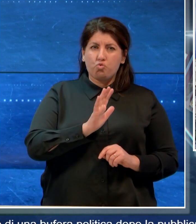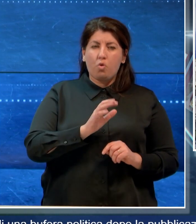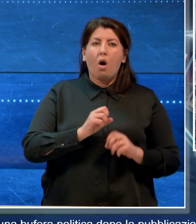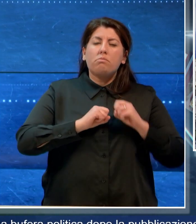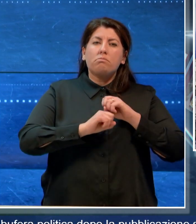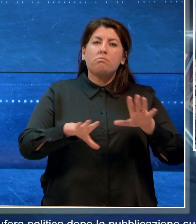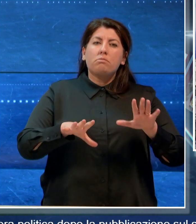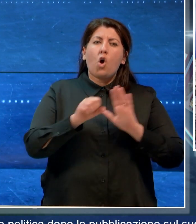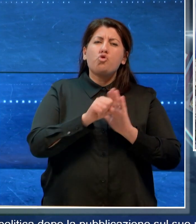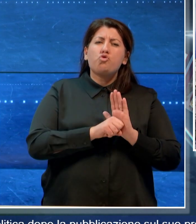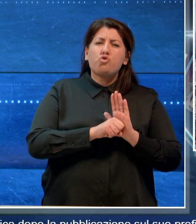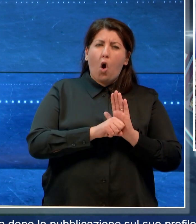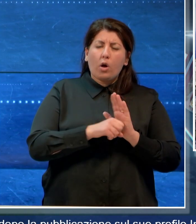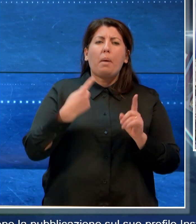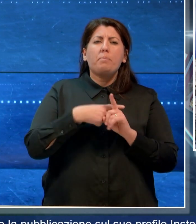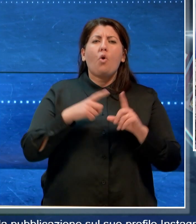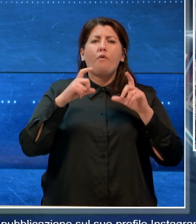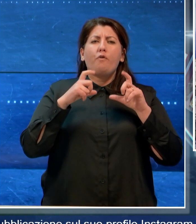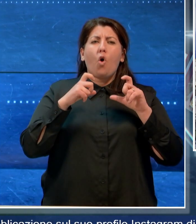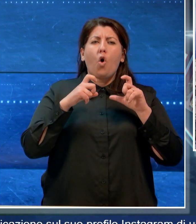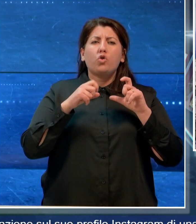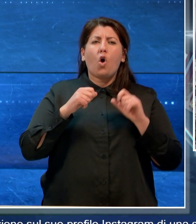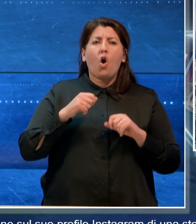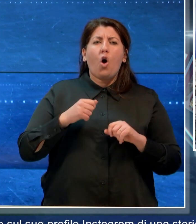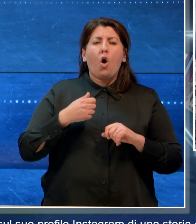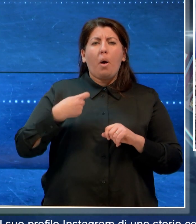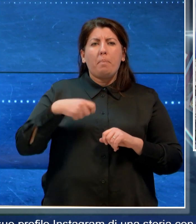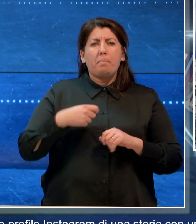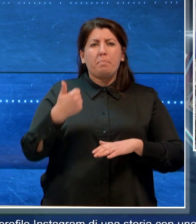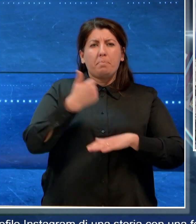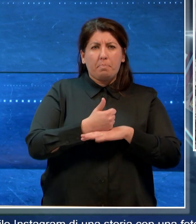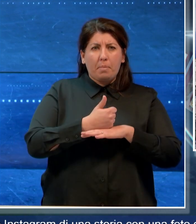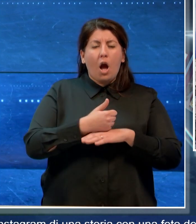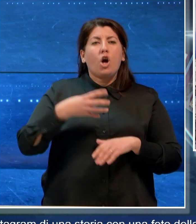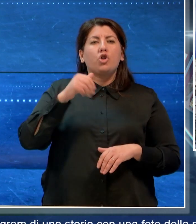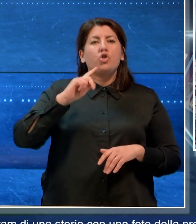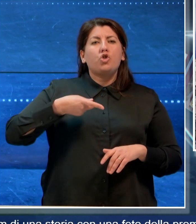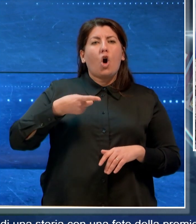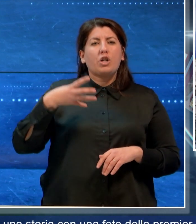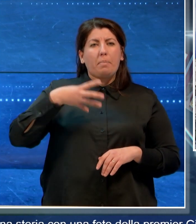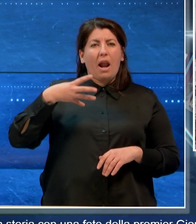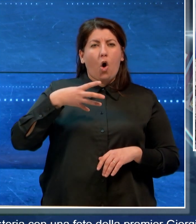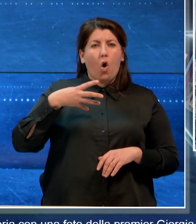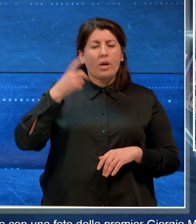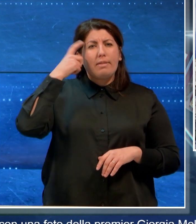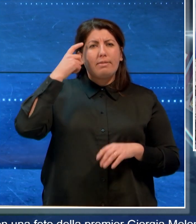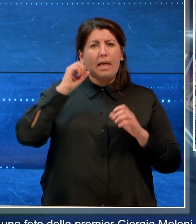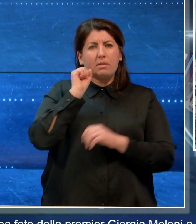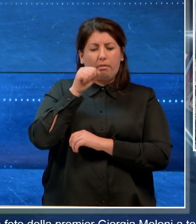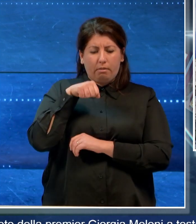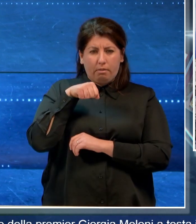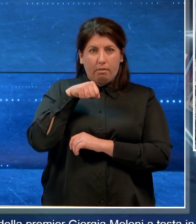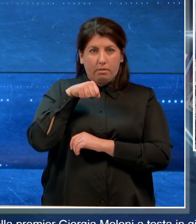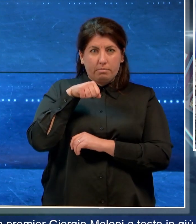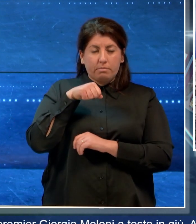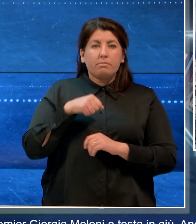con una foto della premier Giorgia Meloni a testa in giù. Anche il sindaco di Ostuni, Angelo